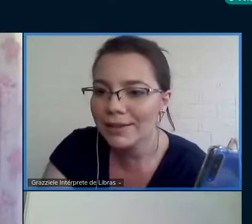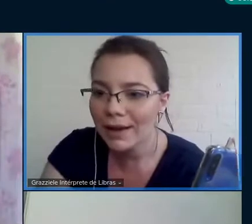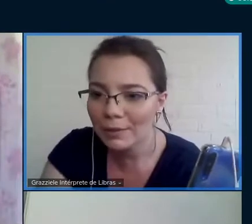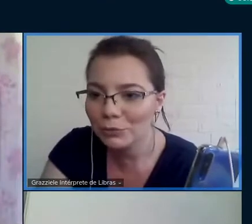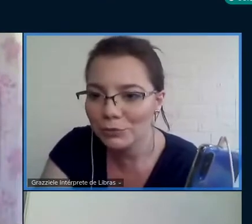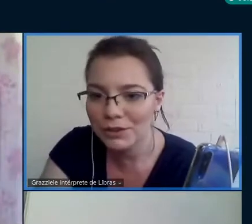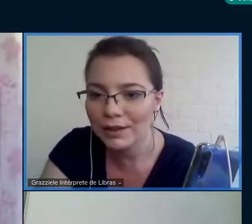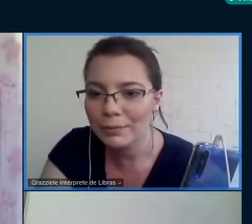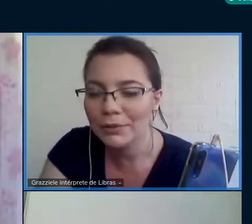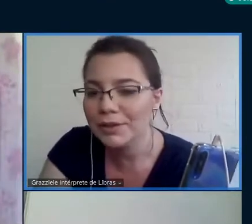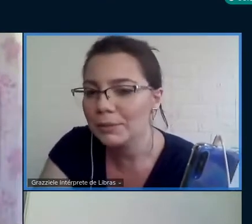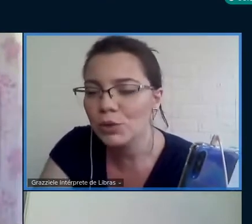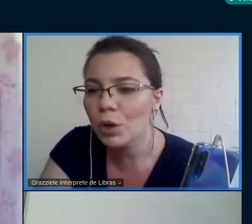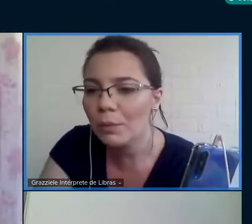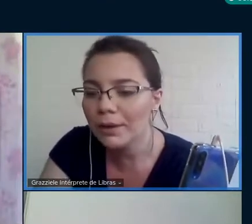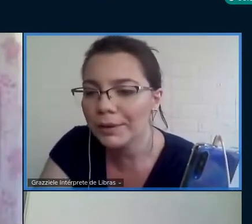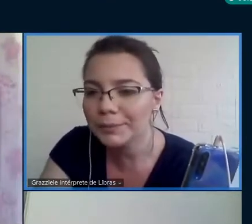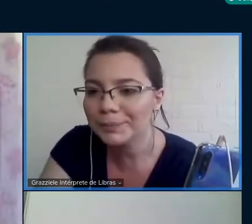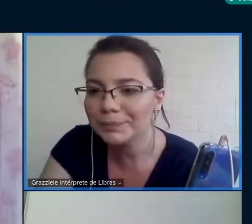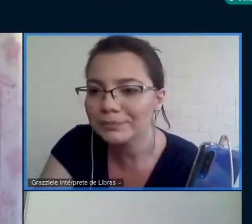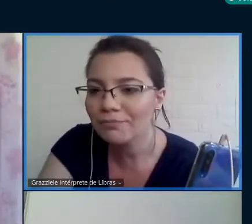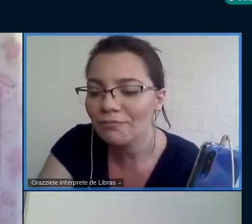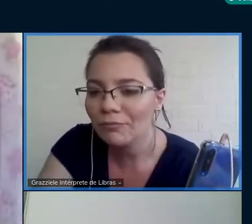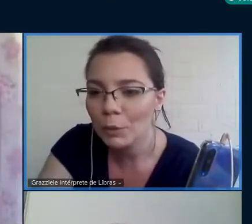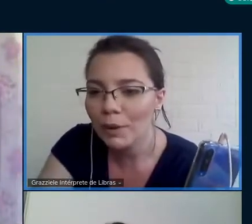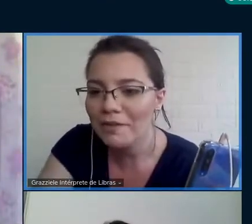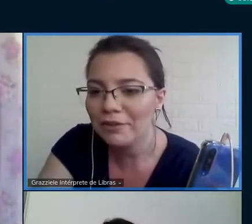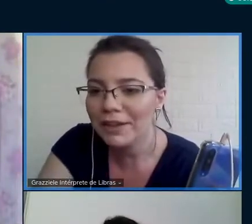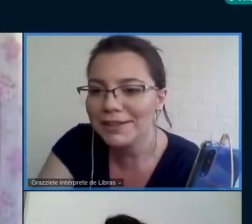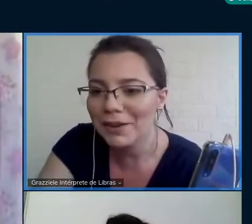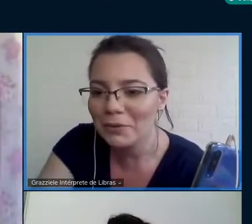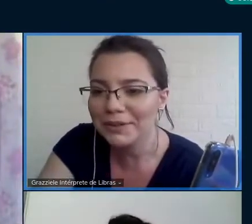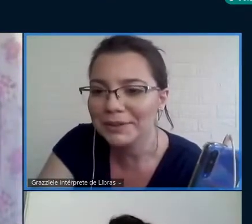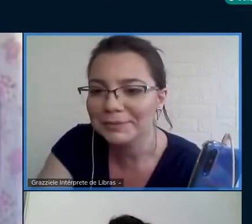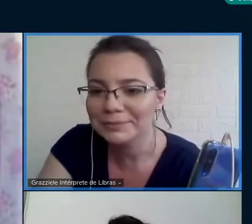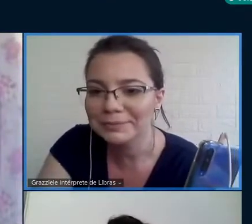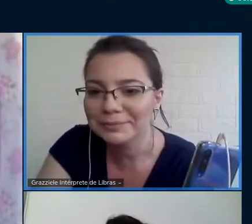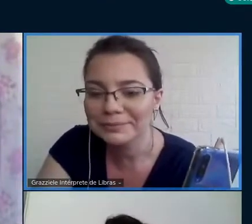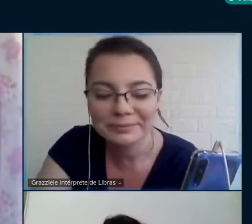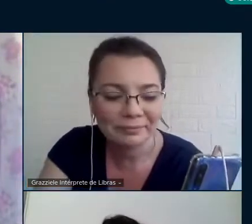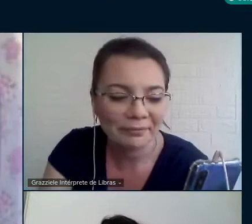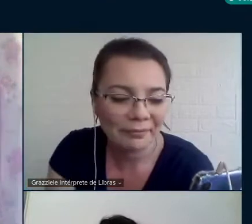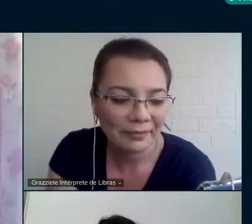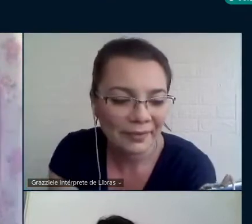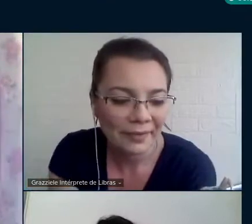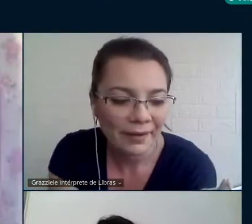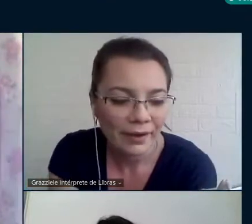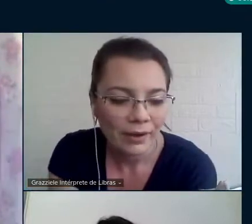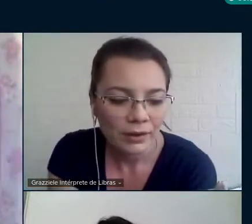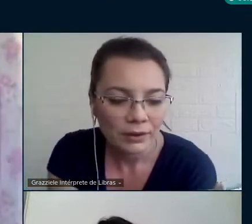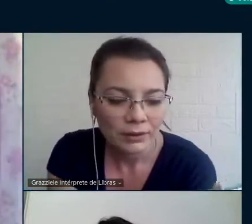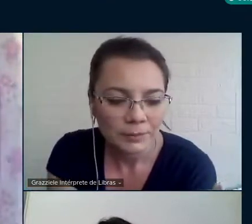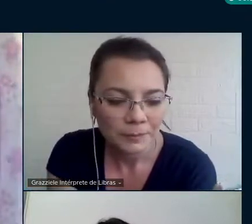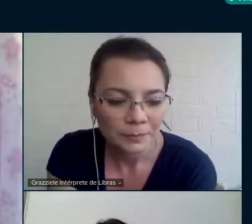referência à música, por exemplo. Só uma reflexão aqui. Ok?